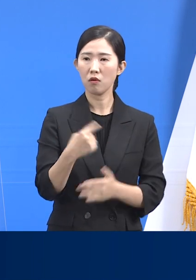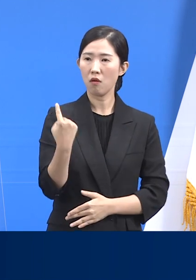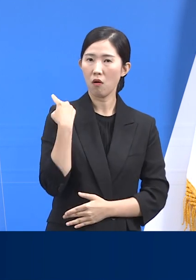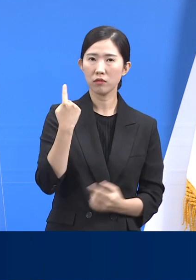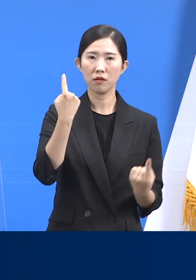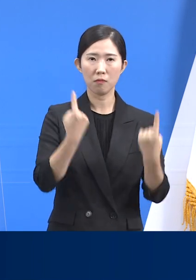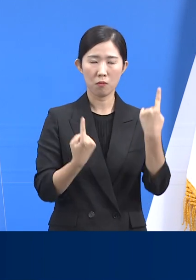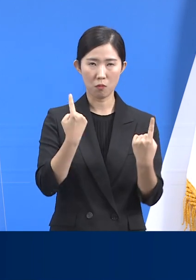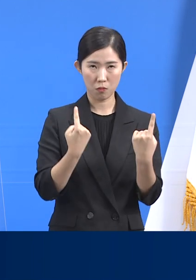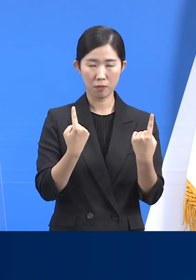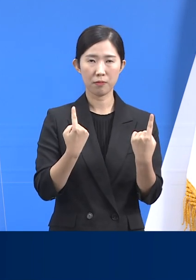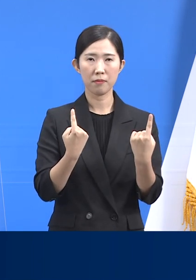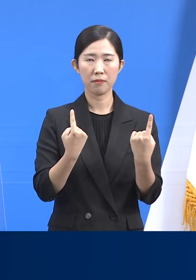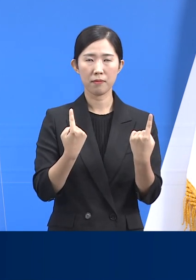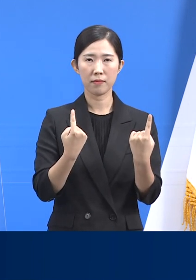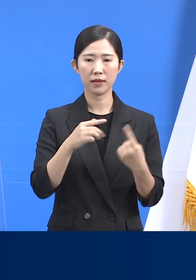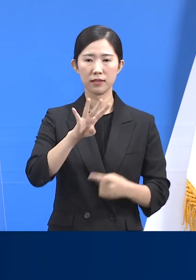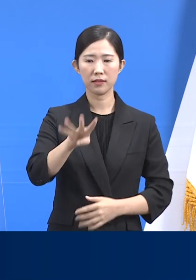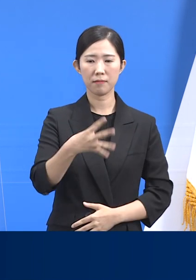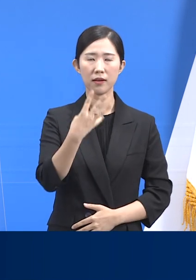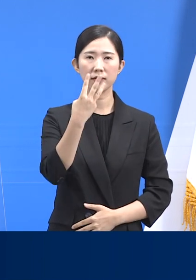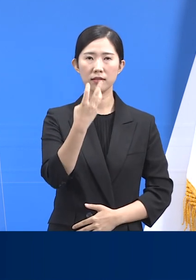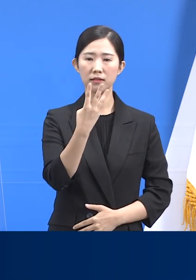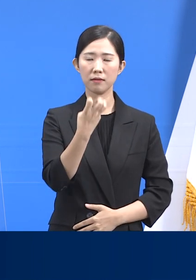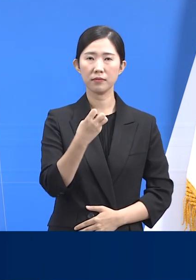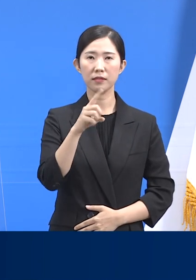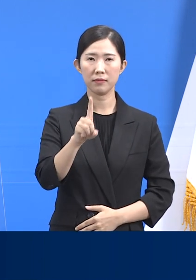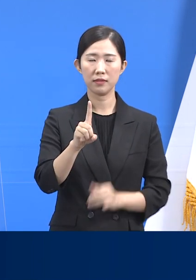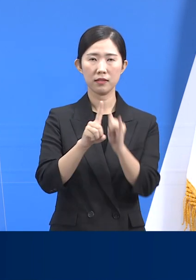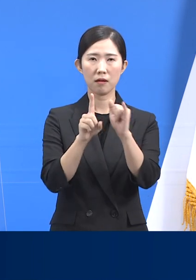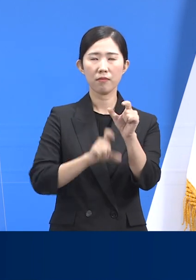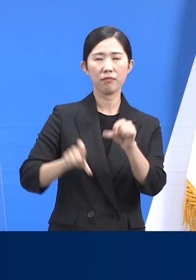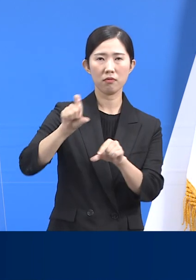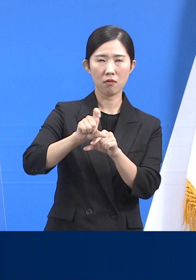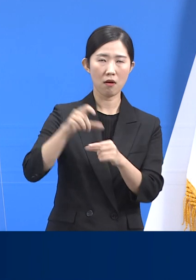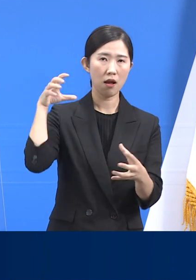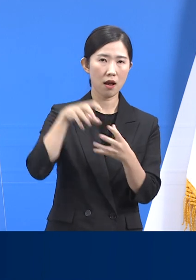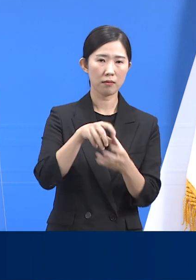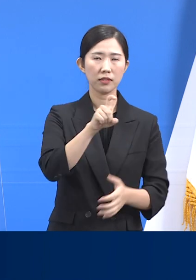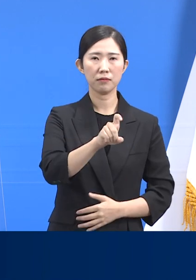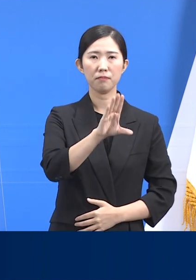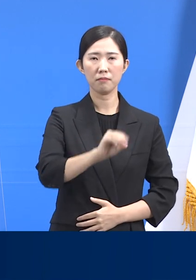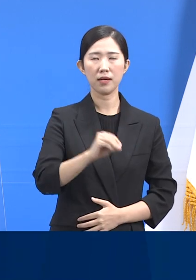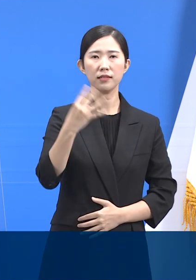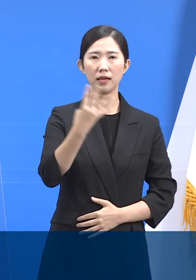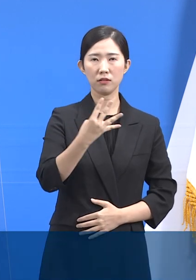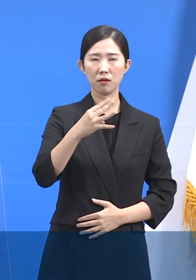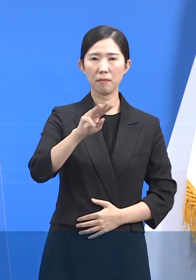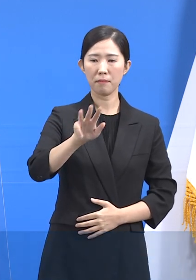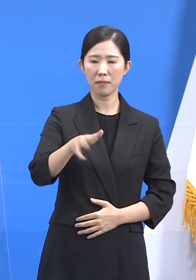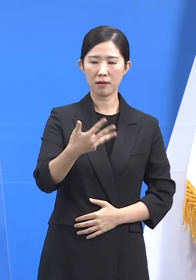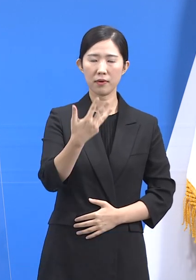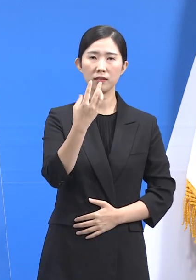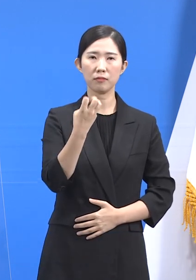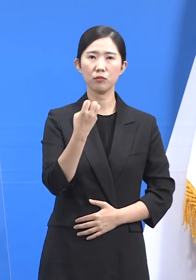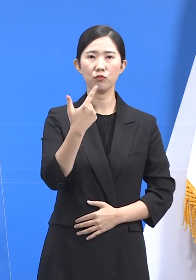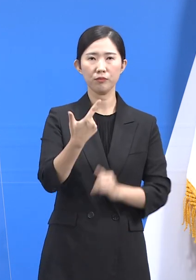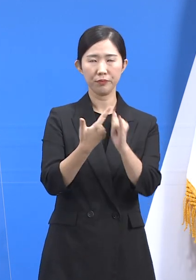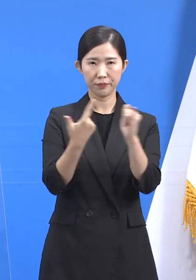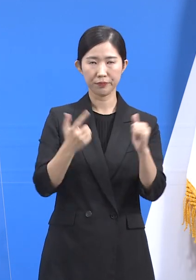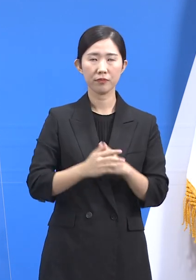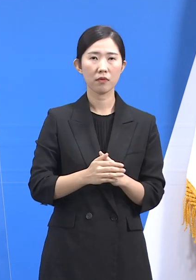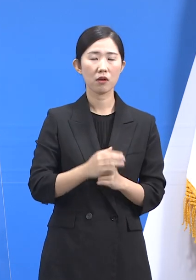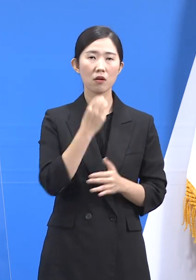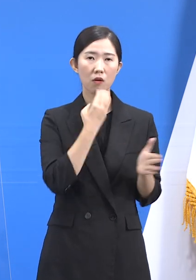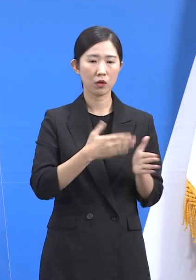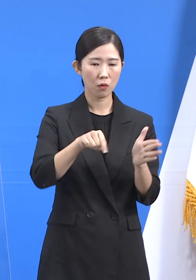오전 0시 대비 431명 증가한 10만 4836명입니다. 국내